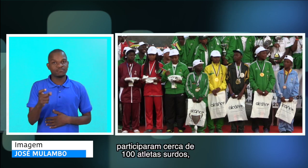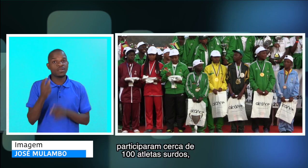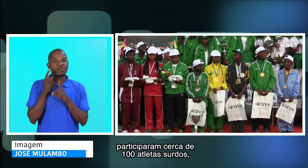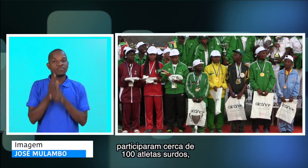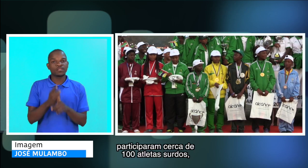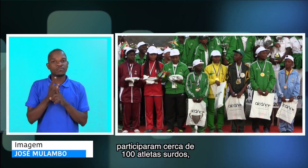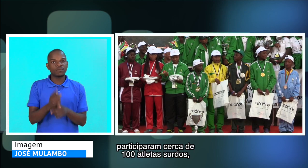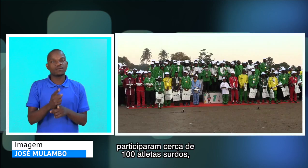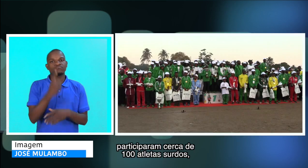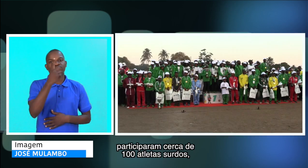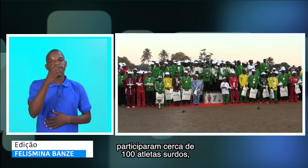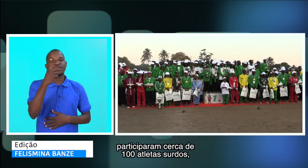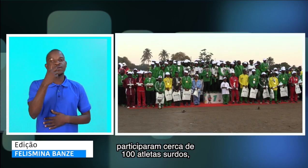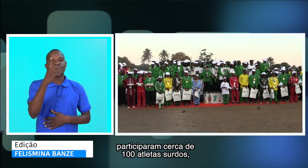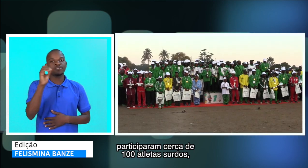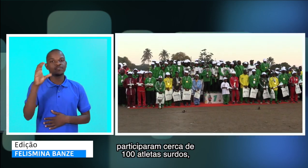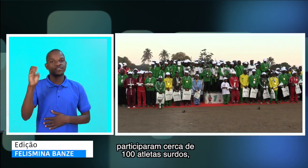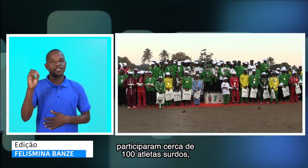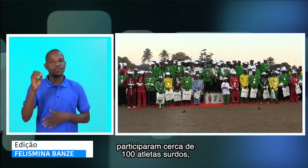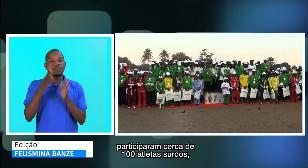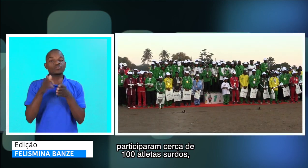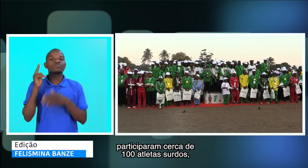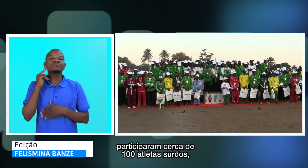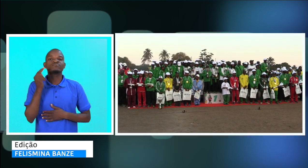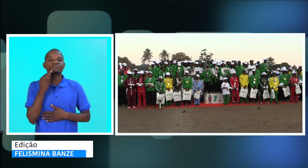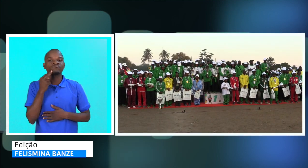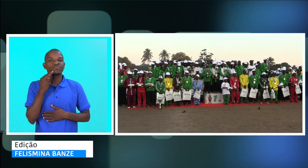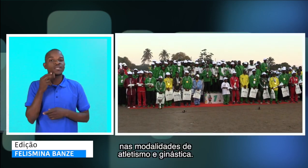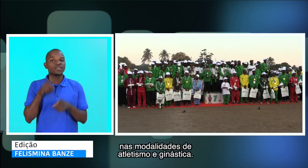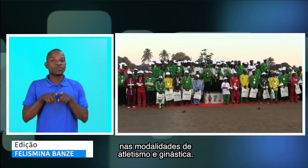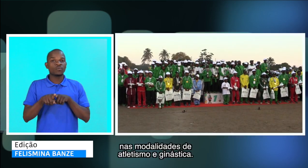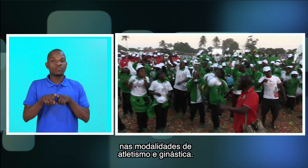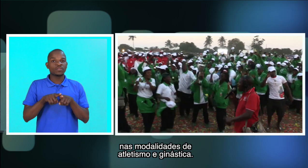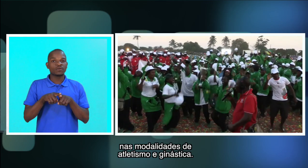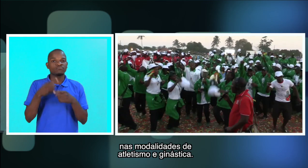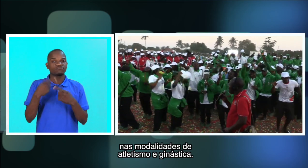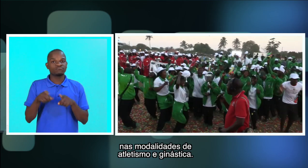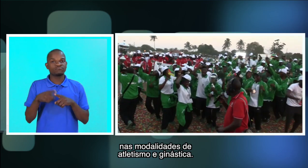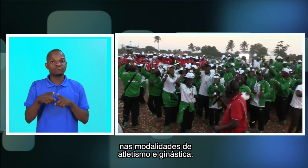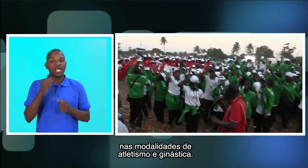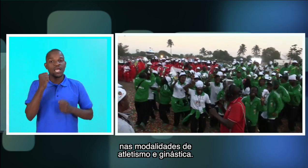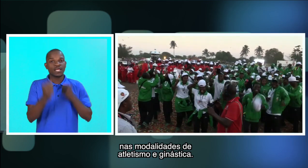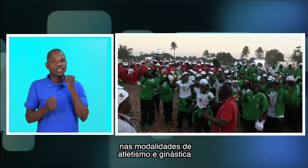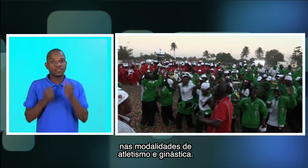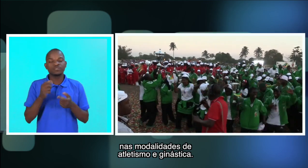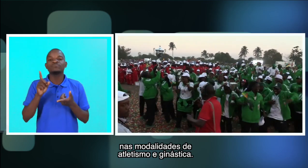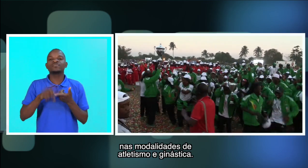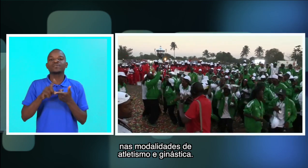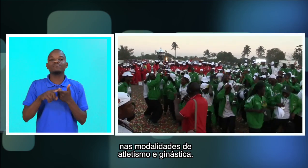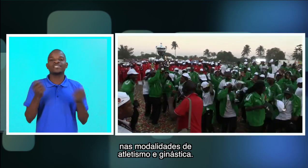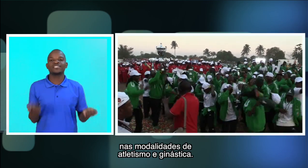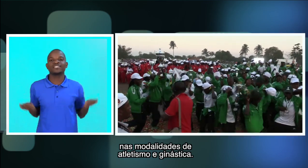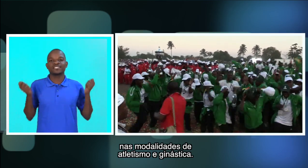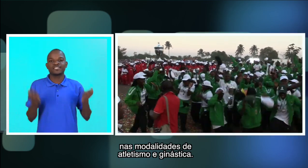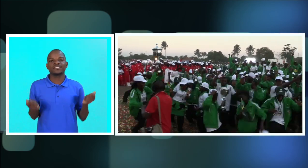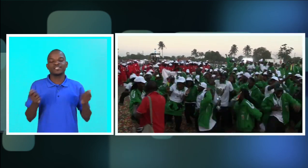participaram cerca de 100 atletas surdos nas modalidades de atletismo e ginástica.